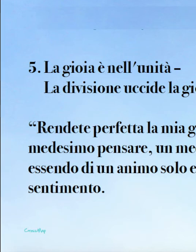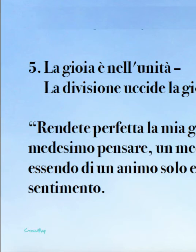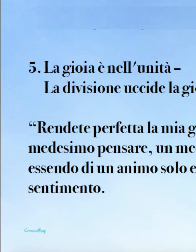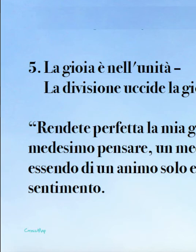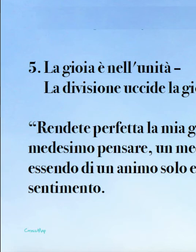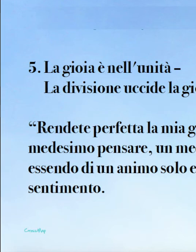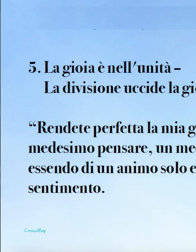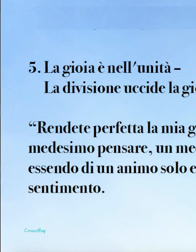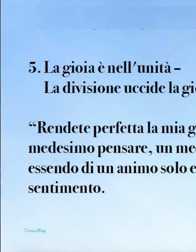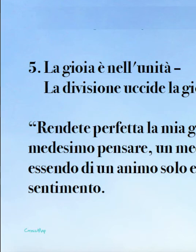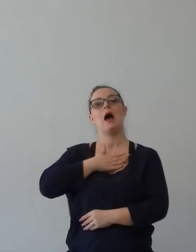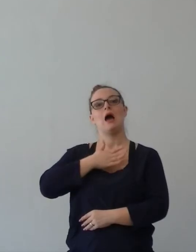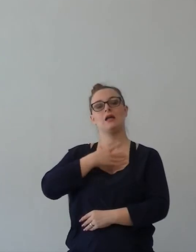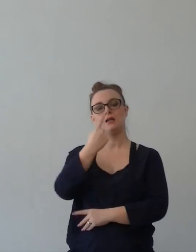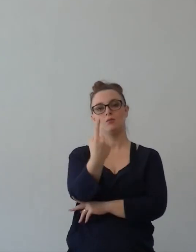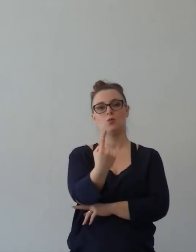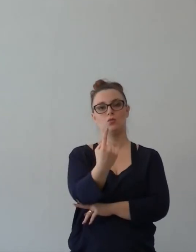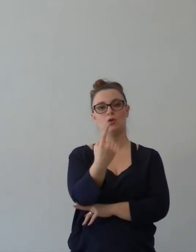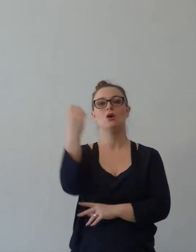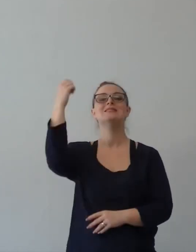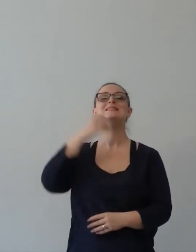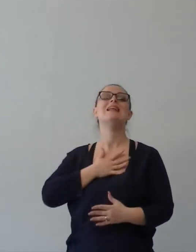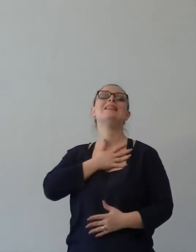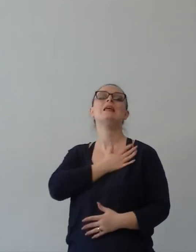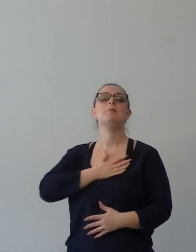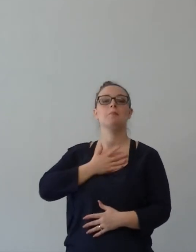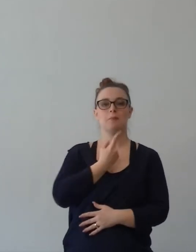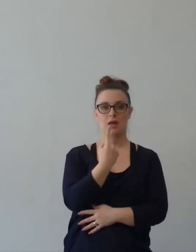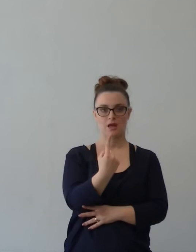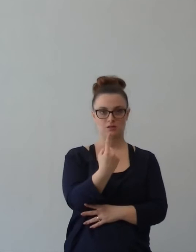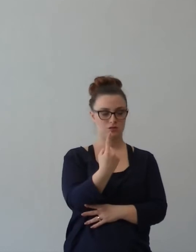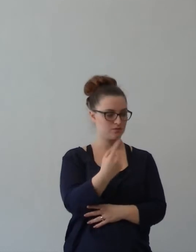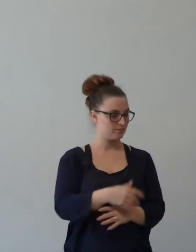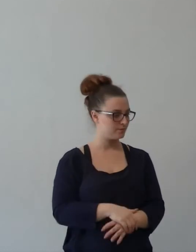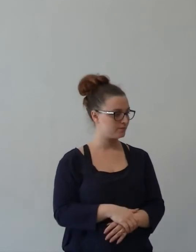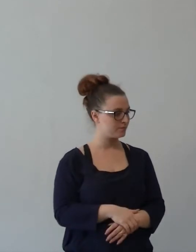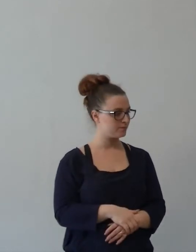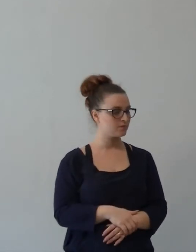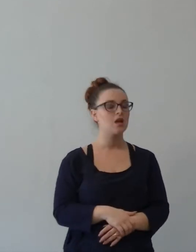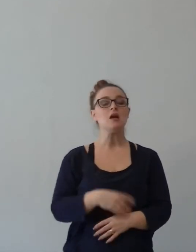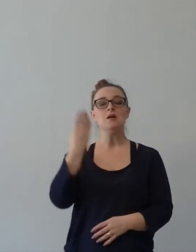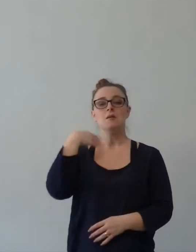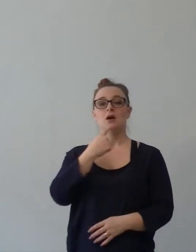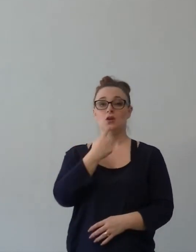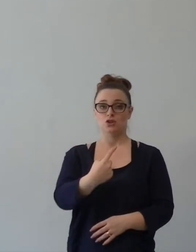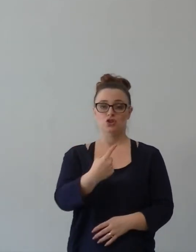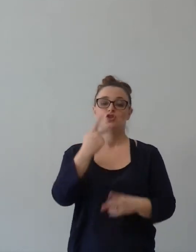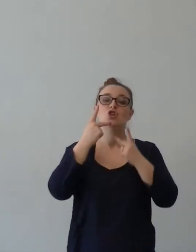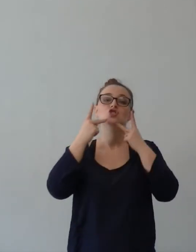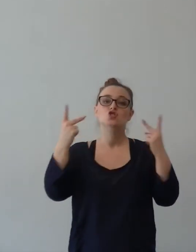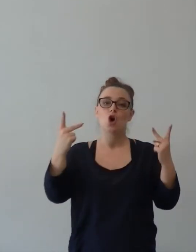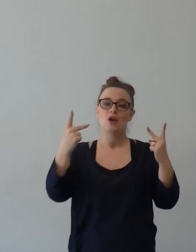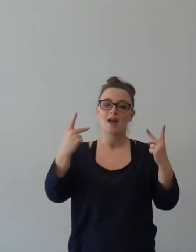di un unico sentimento. Paolo dice che la gioia nasce, cresce e si